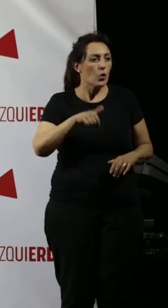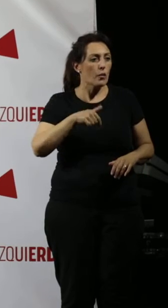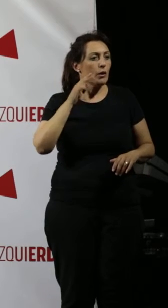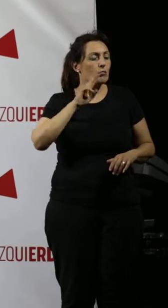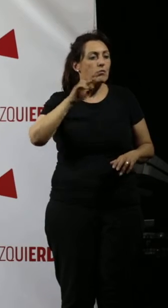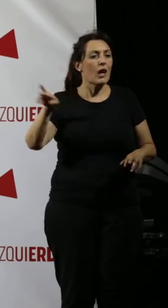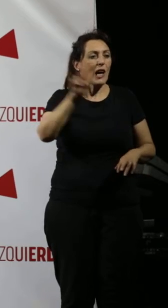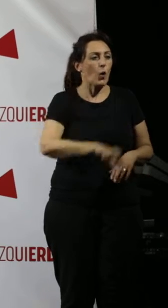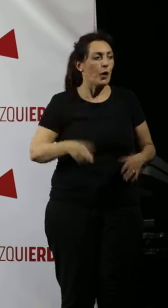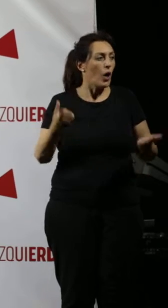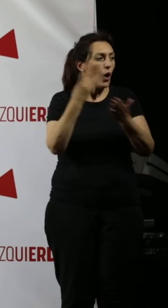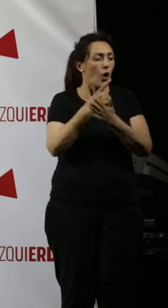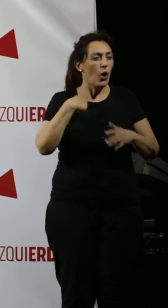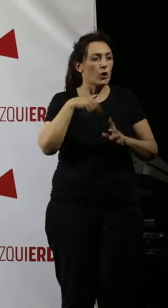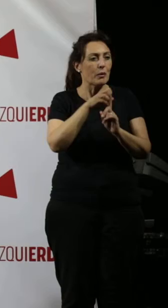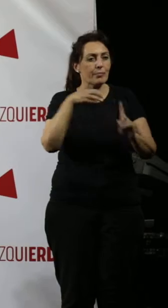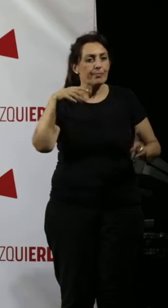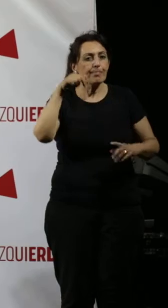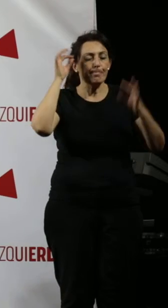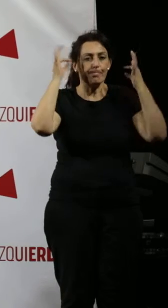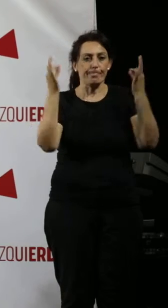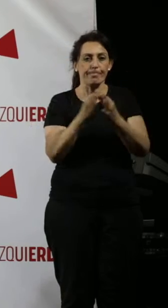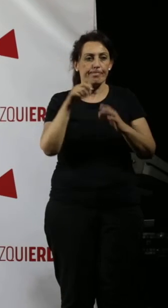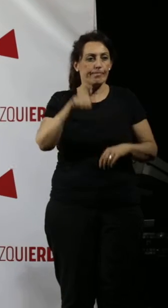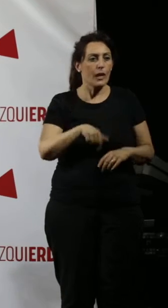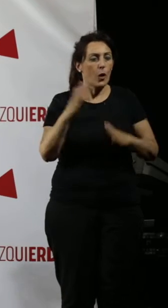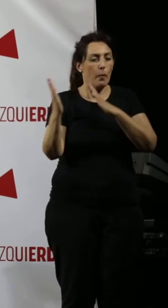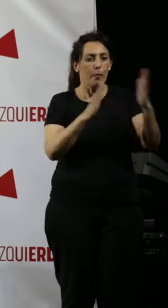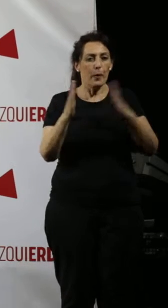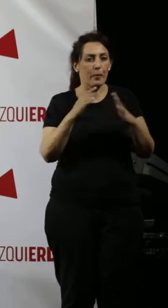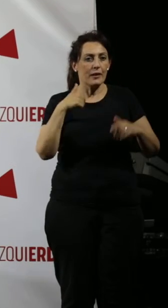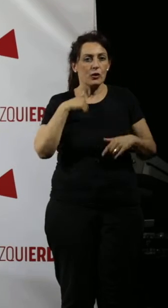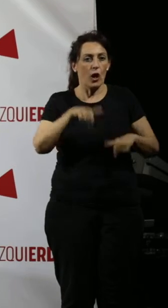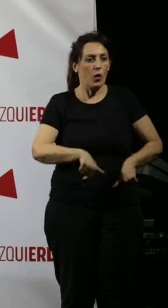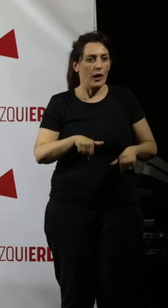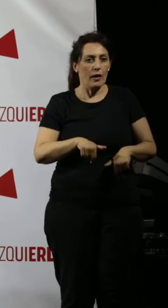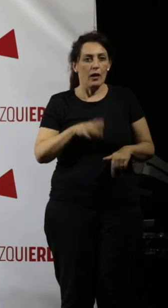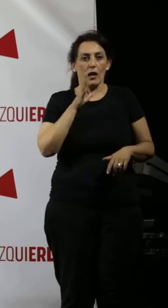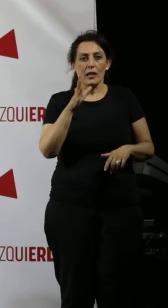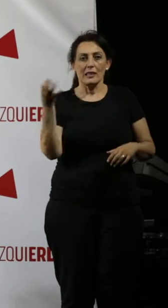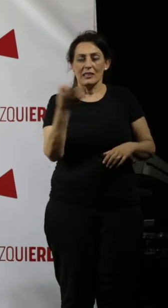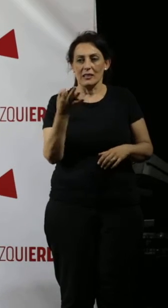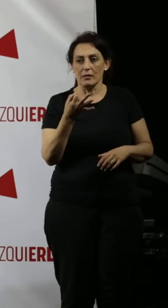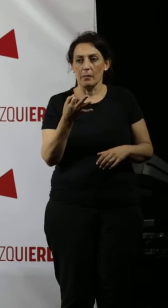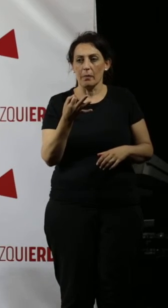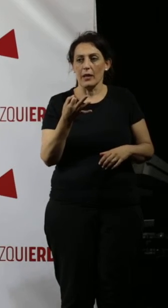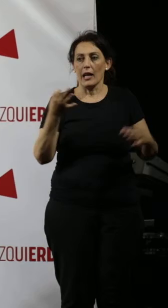recuperemos la referencialidad en un momento determinado, que es